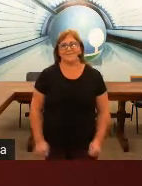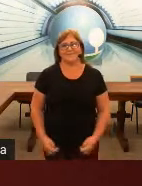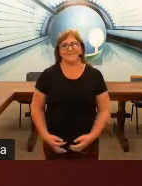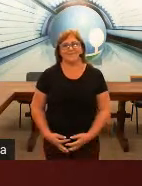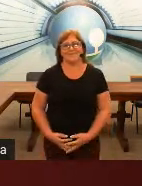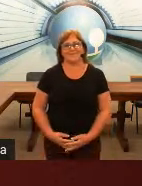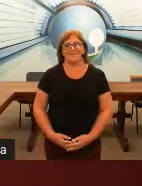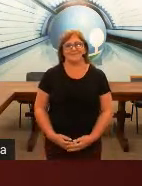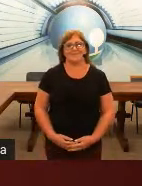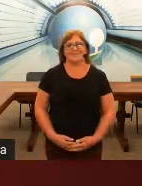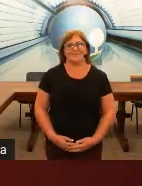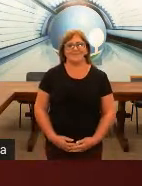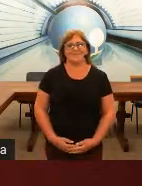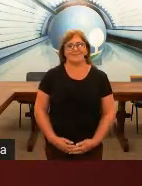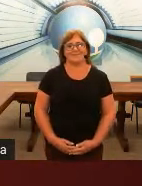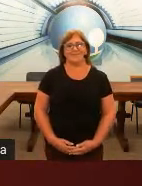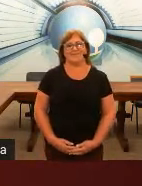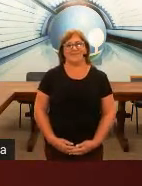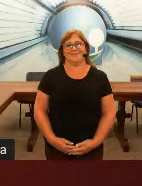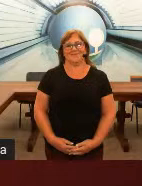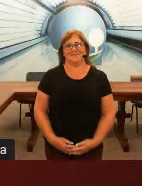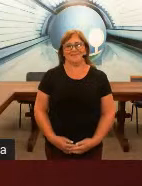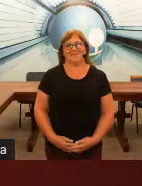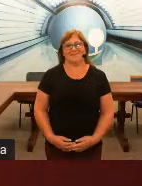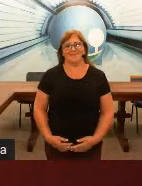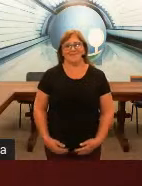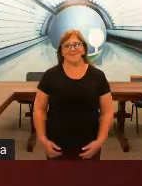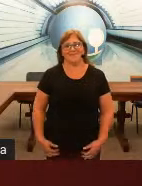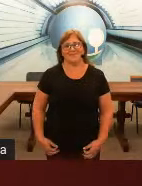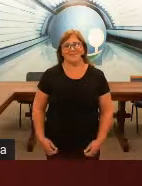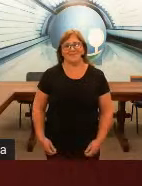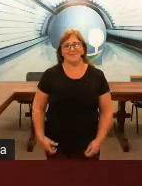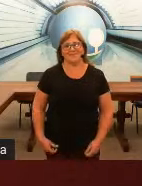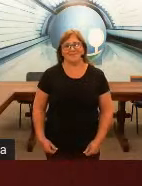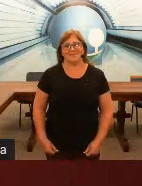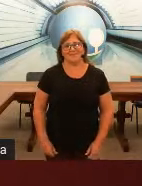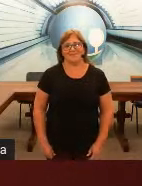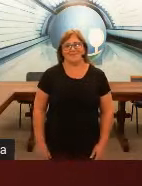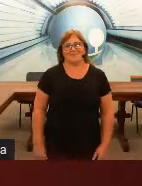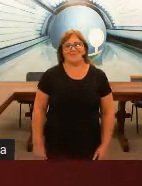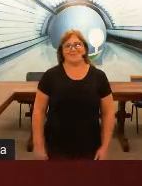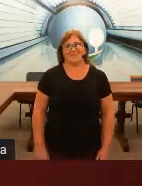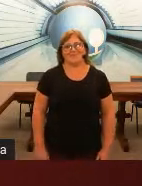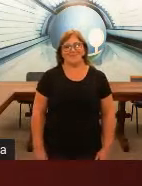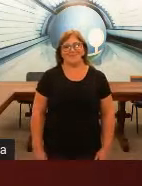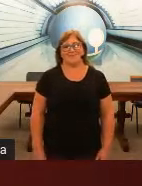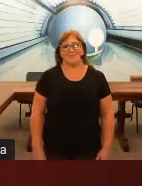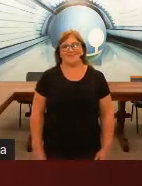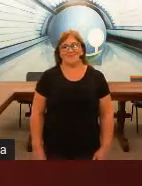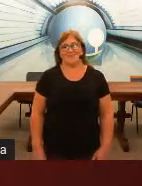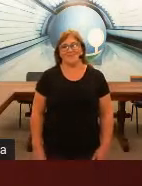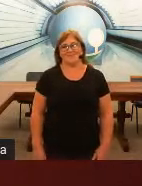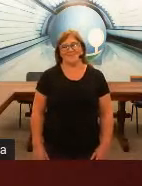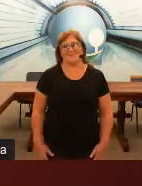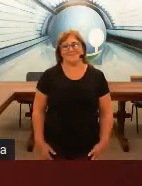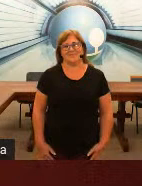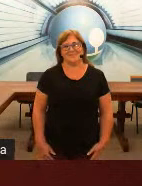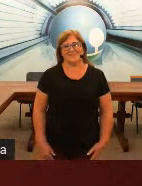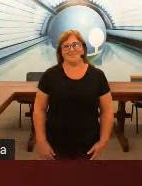mini-curso aqui nessa noite, a professora Ilse. Nós entendemos que enquanto nós pensamos sobre o processo de